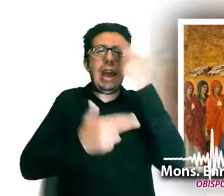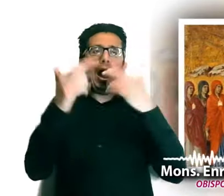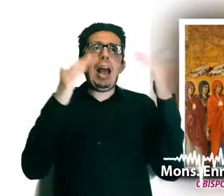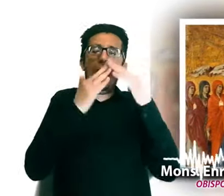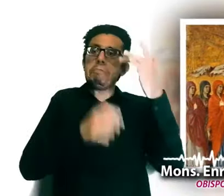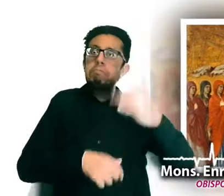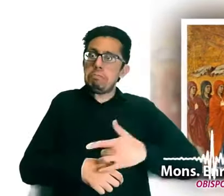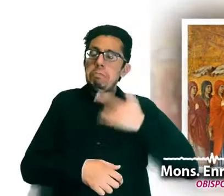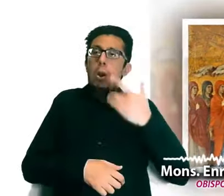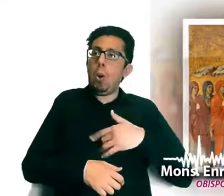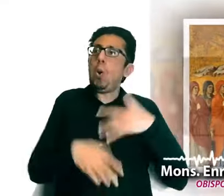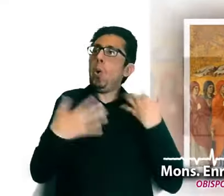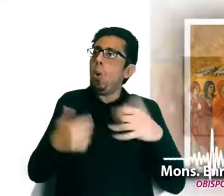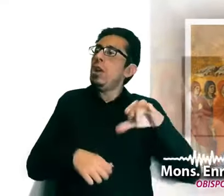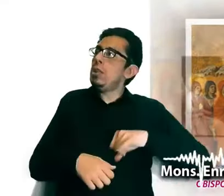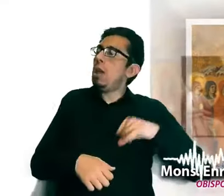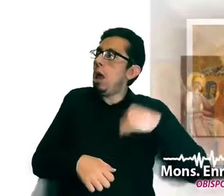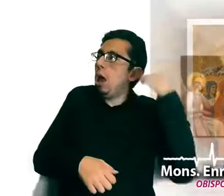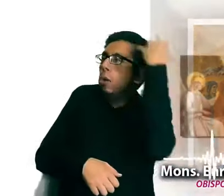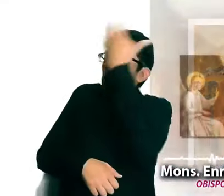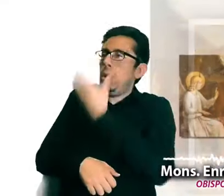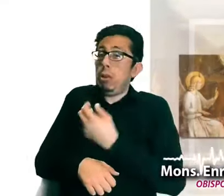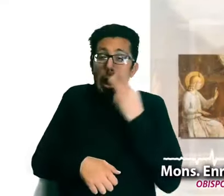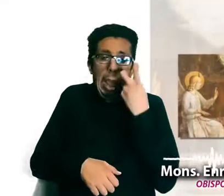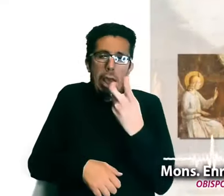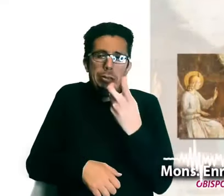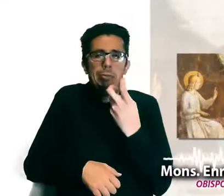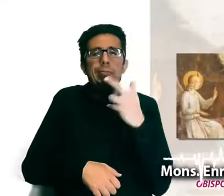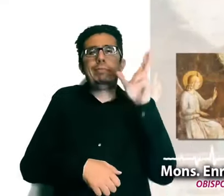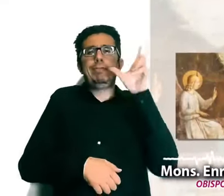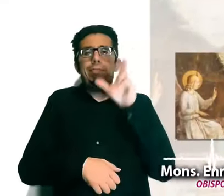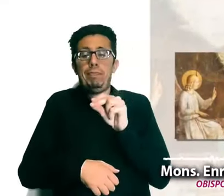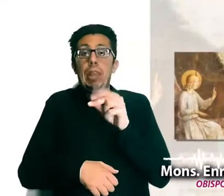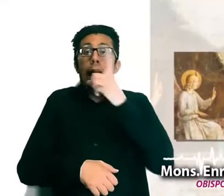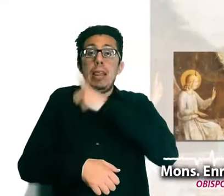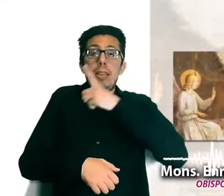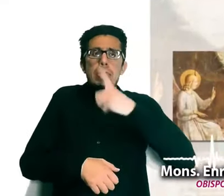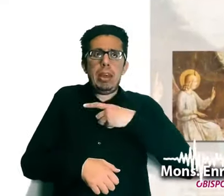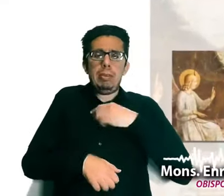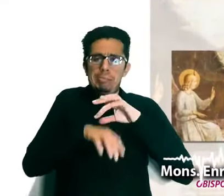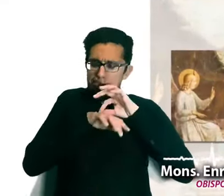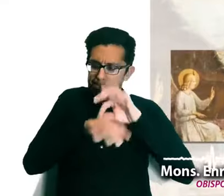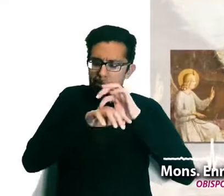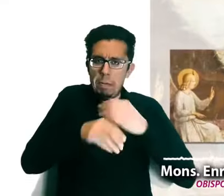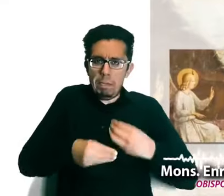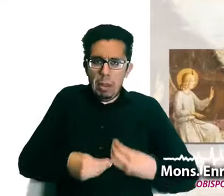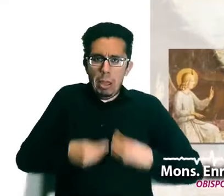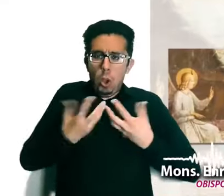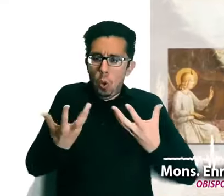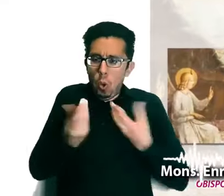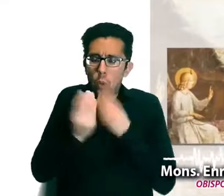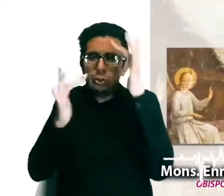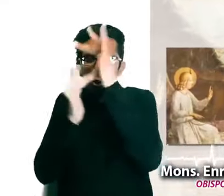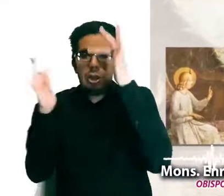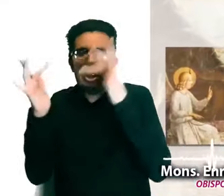haber vivido un espectáculo muy bello. Es vivirlo juntamente con su protagonista, es tomar